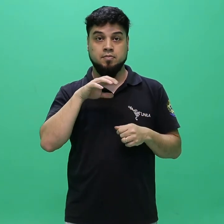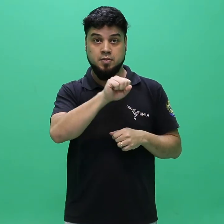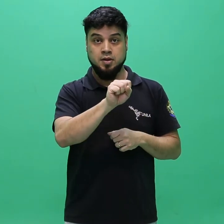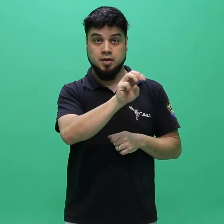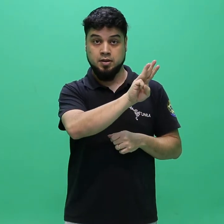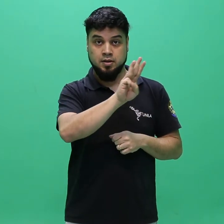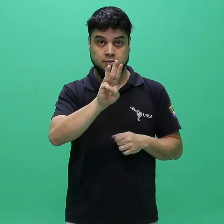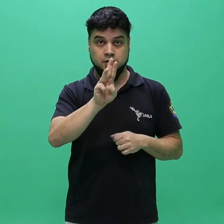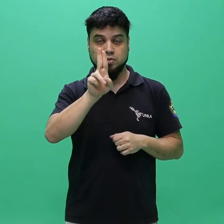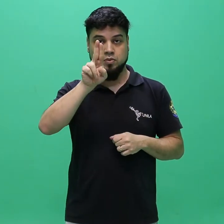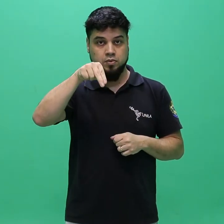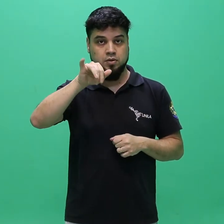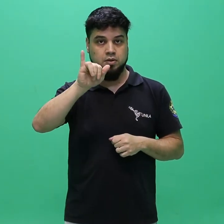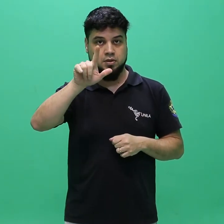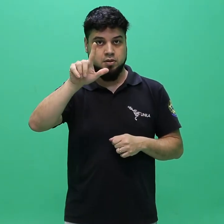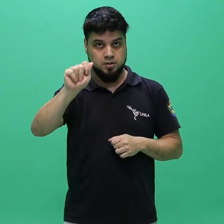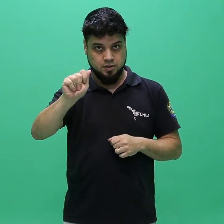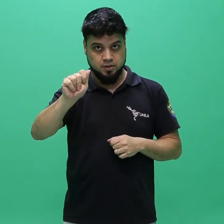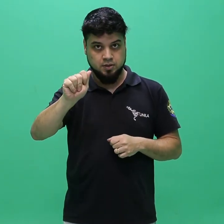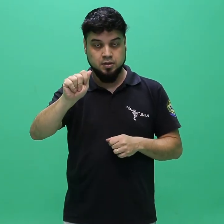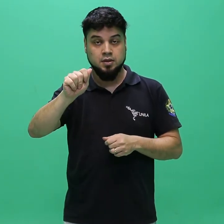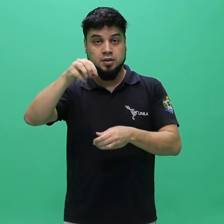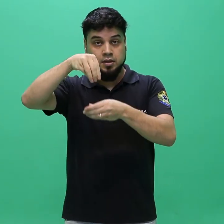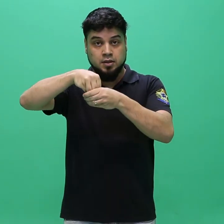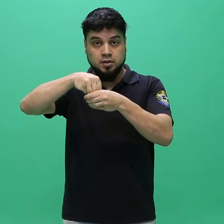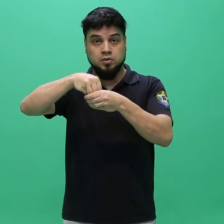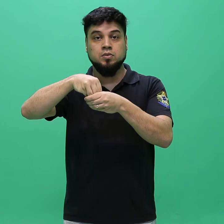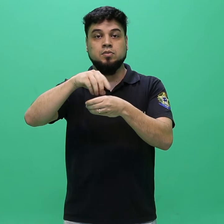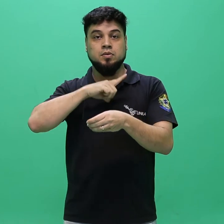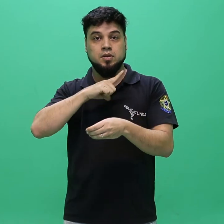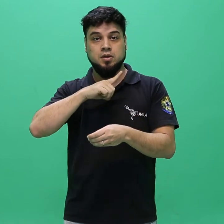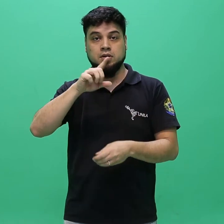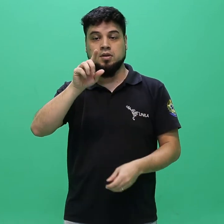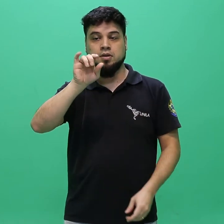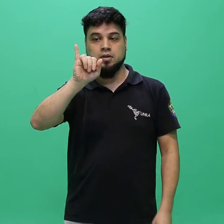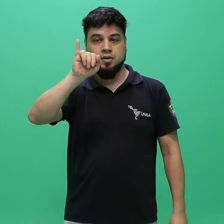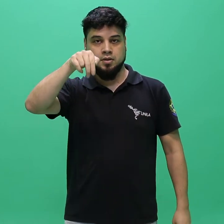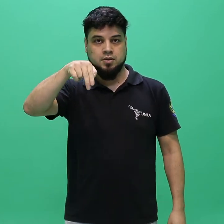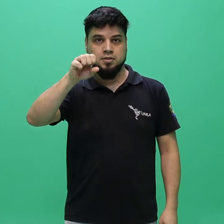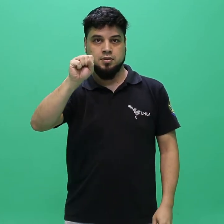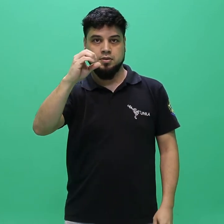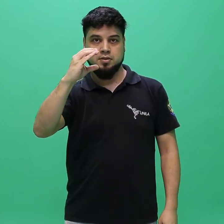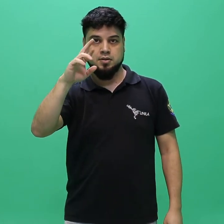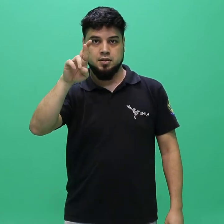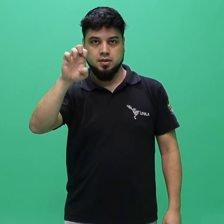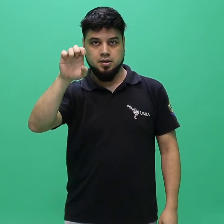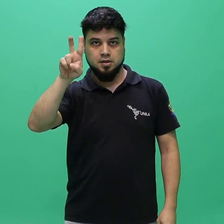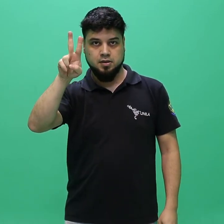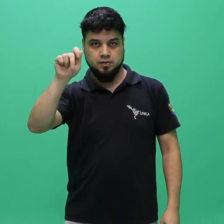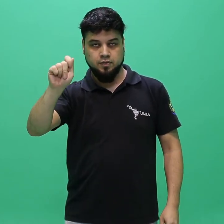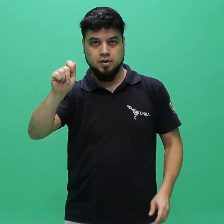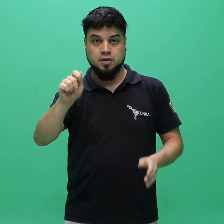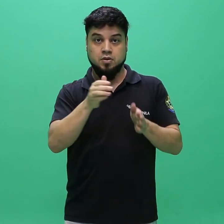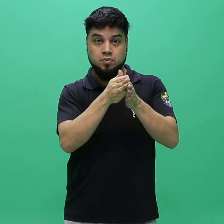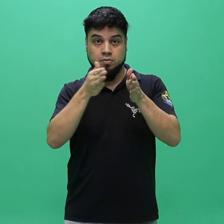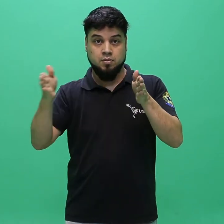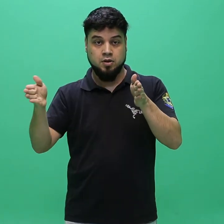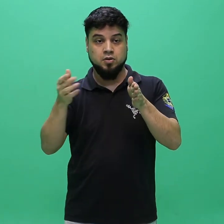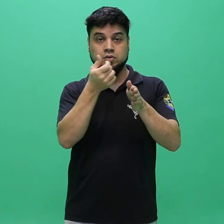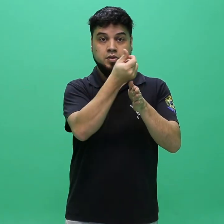disponibilizado no portal Escreva da UNILA no período de 6 de setembro a